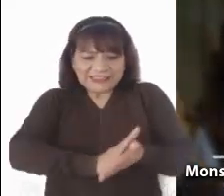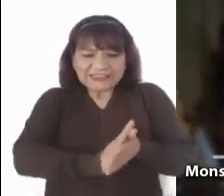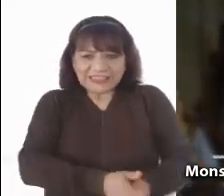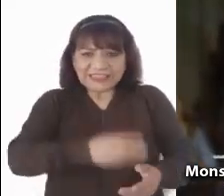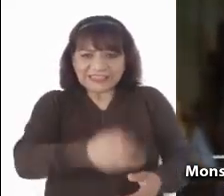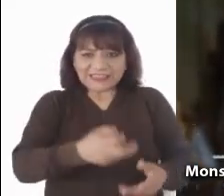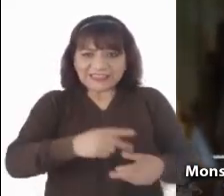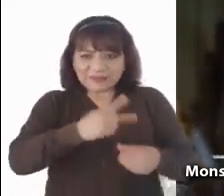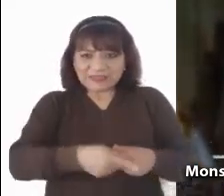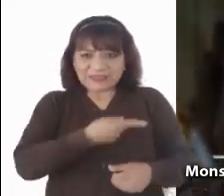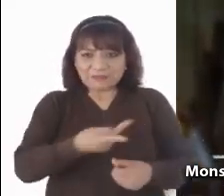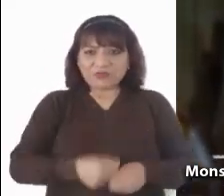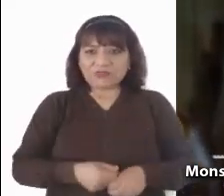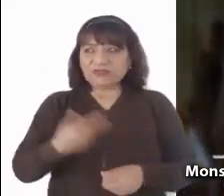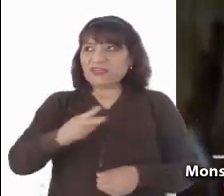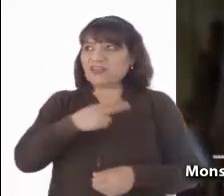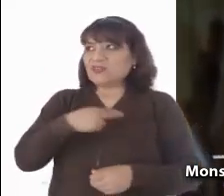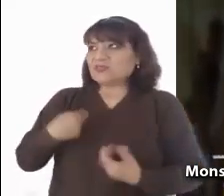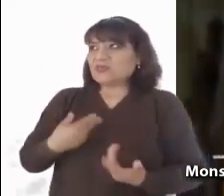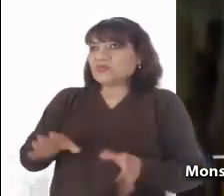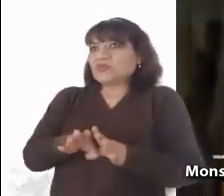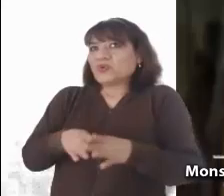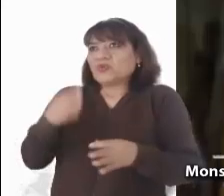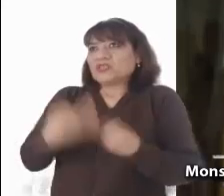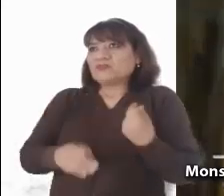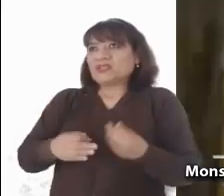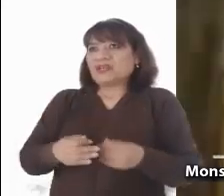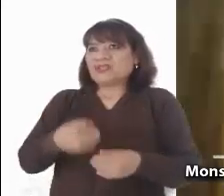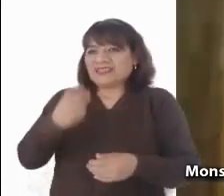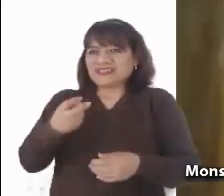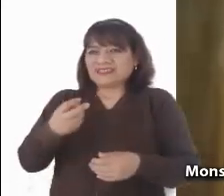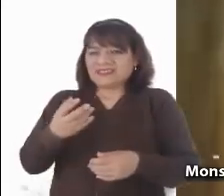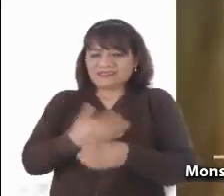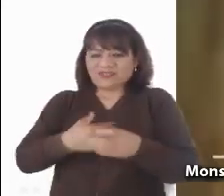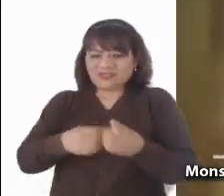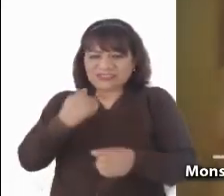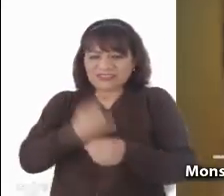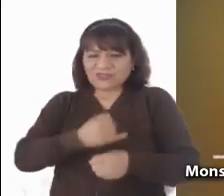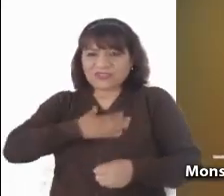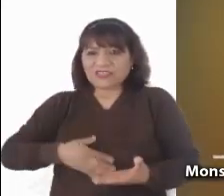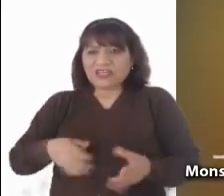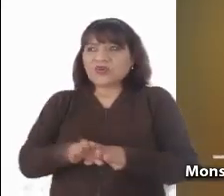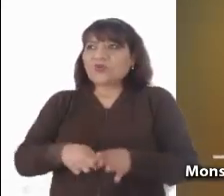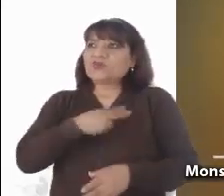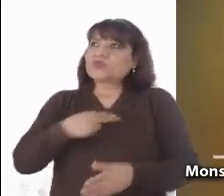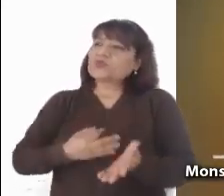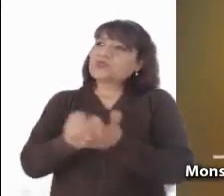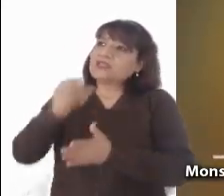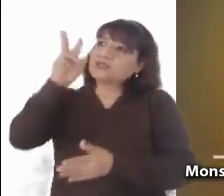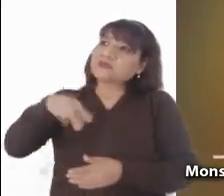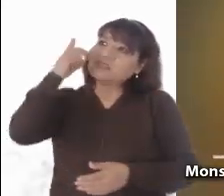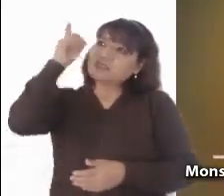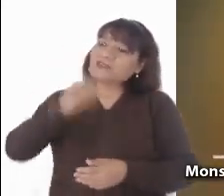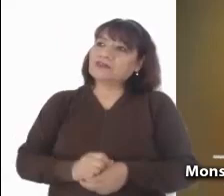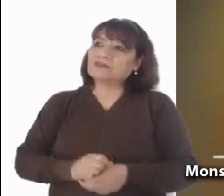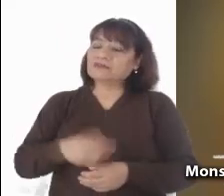con las injusticias? ¿Cómo ser fieles a la verdad? No tenemos otro camino más que el mostrado por Jesús y por